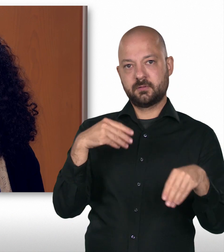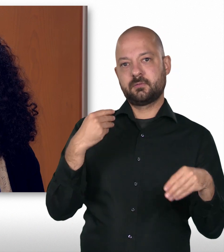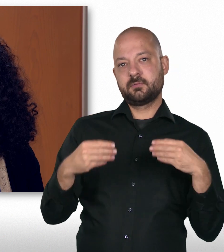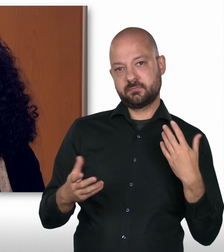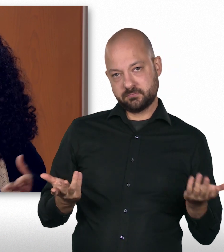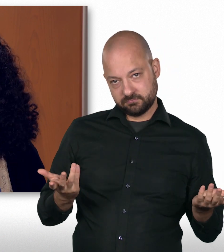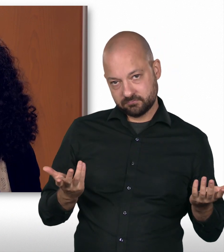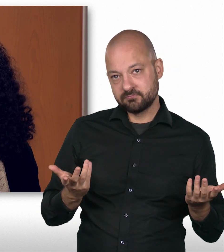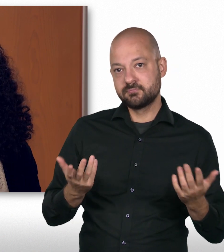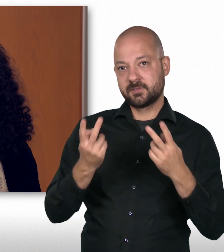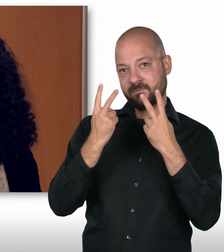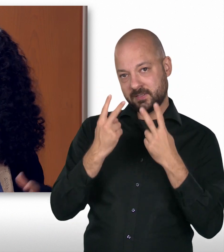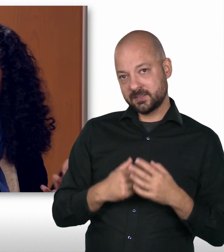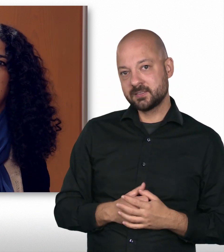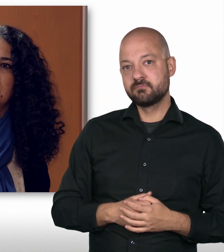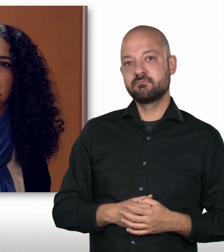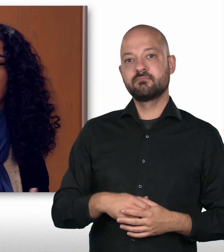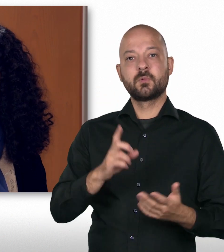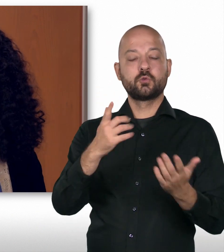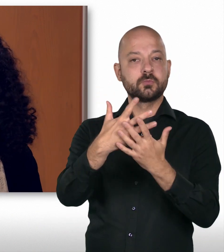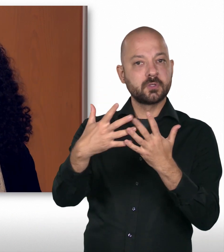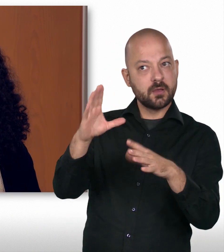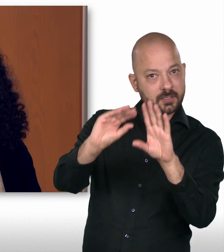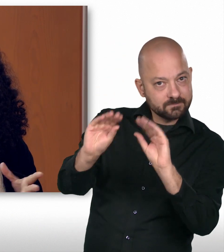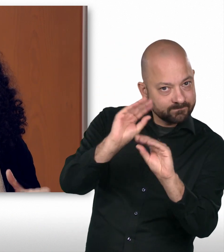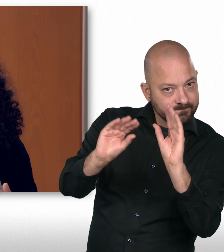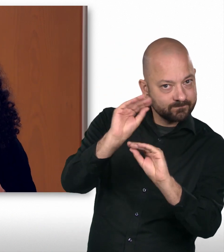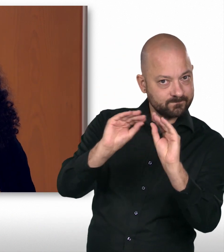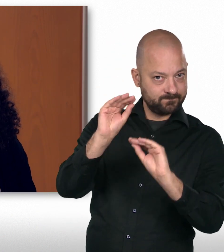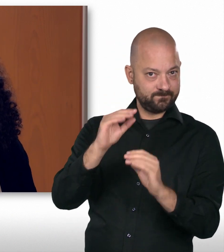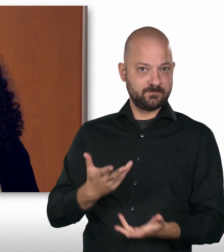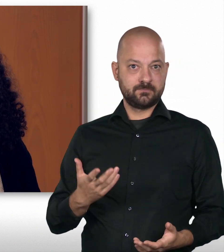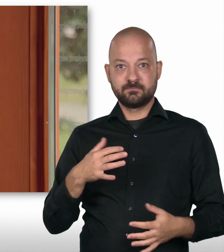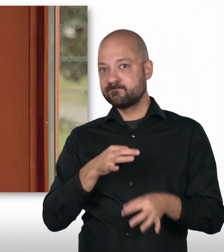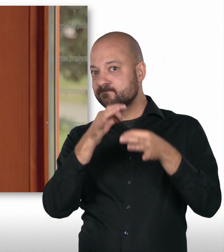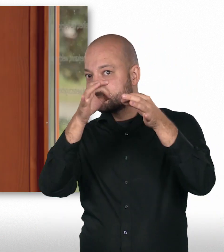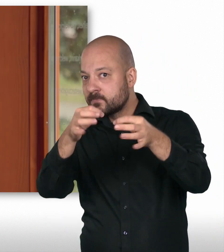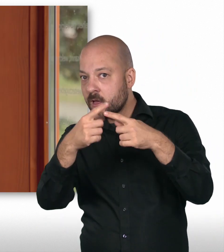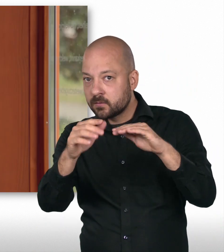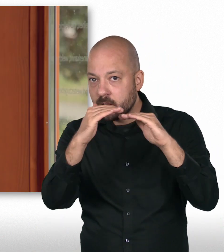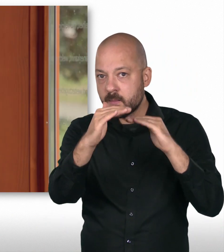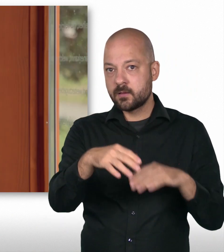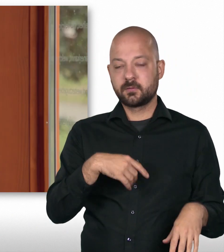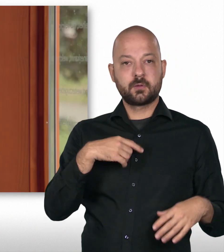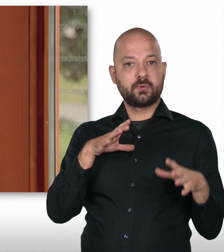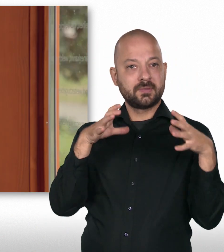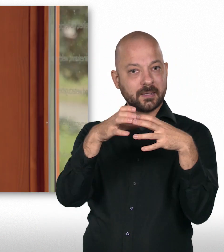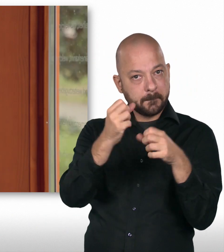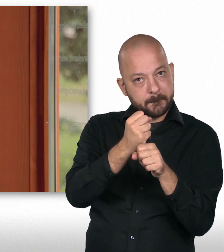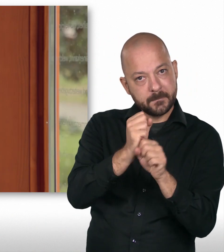neue Sprachen zu lernen, in andere Länder zu reisen, im Team mitarbeiten zu können, in einem neuen Land, das man kaum